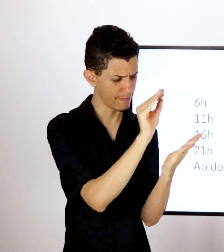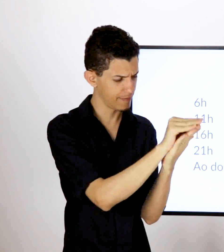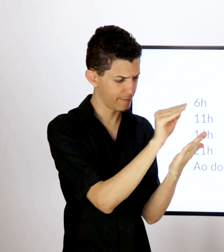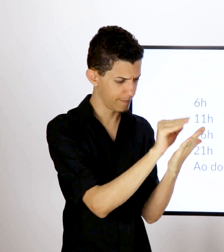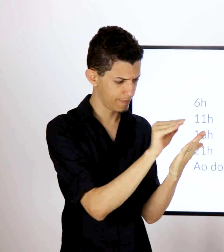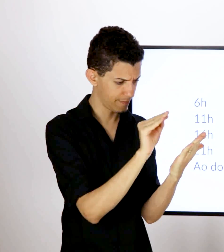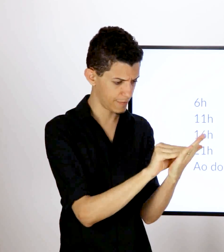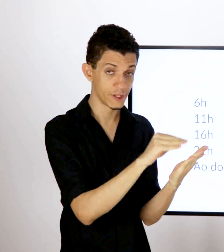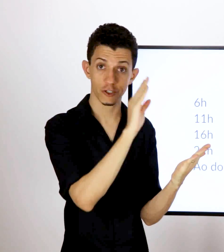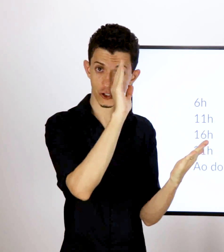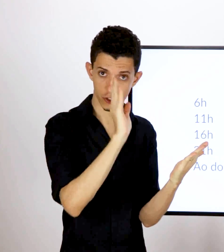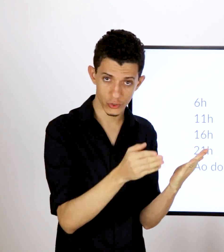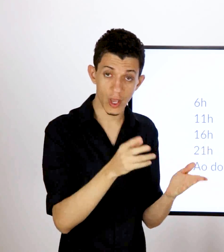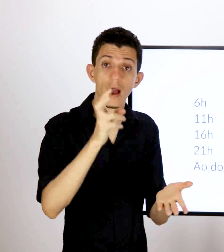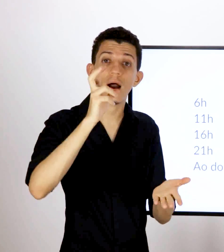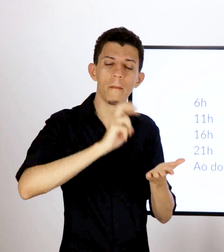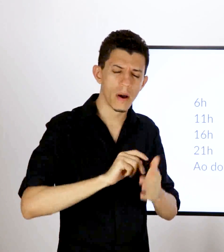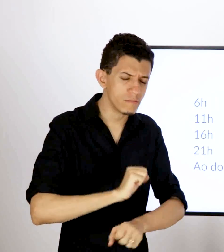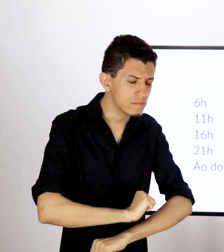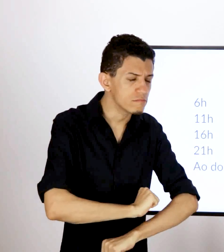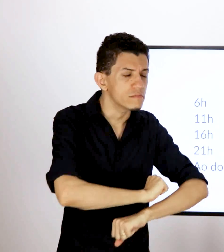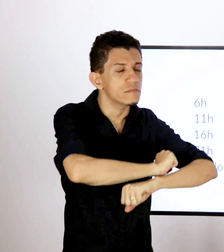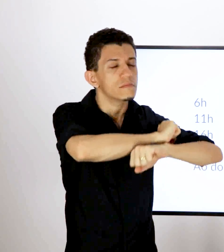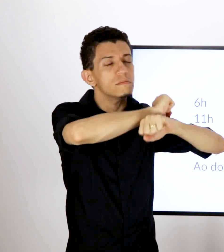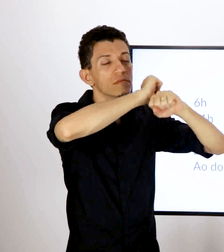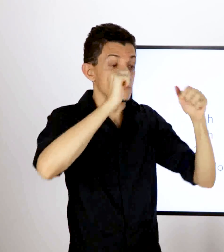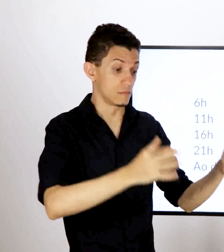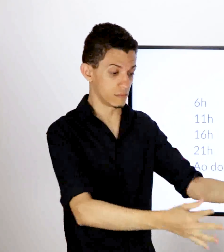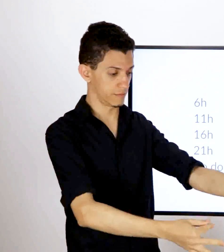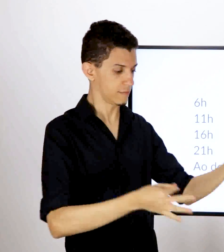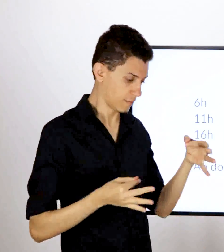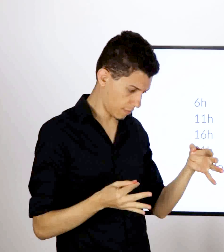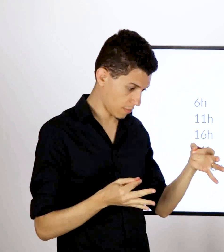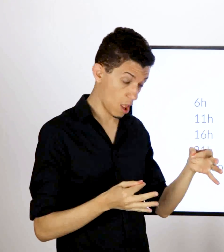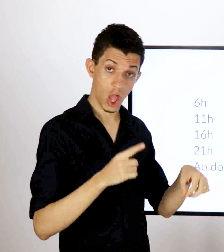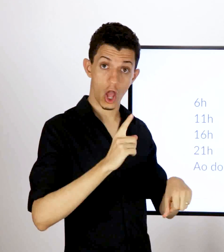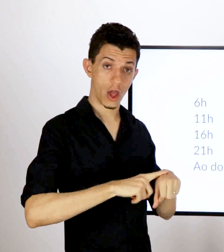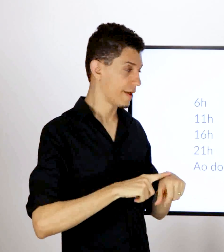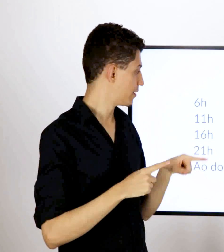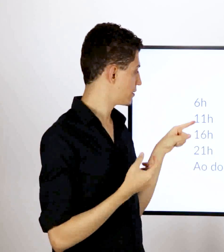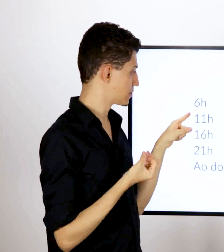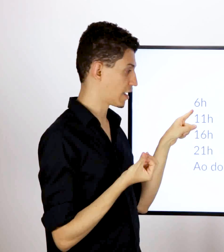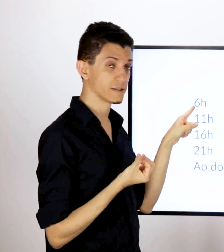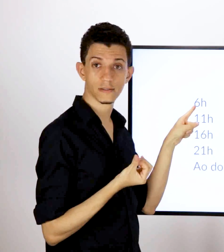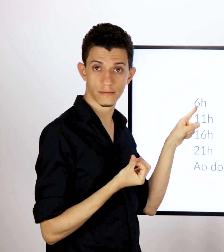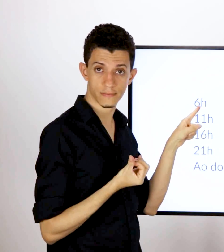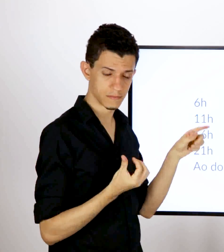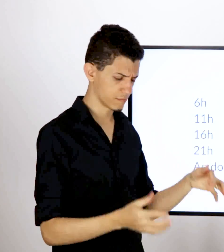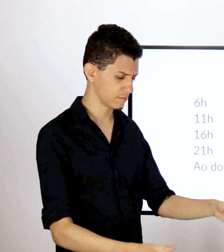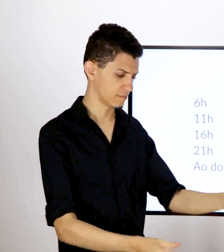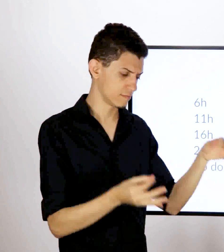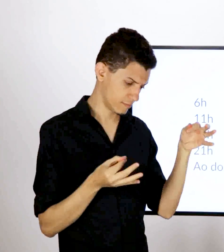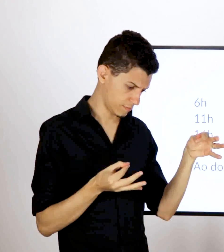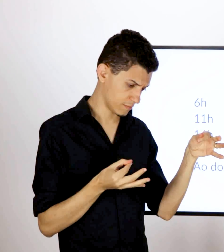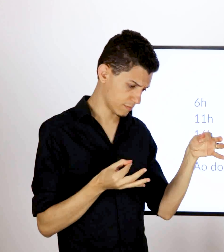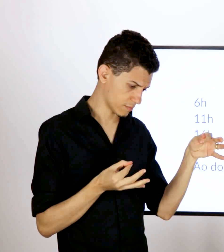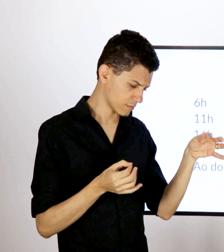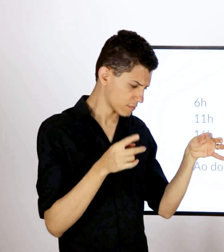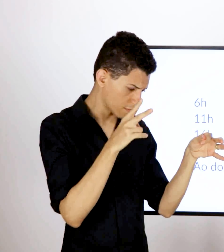e visual, diretamente na língua de sinais, sem depender do português. E, por exemplo, às seis da manhã, você acabou de acordar, já tomou seu